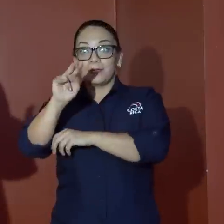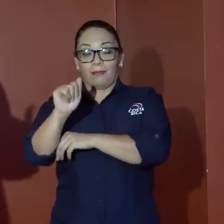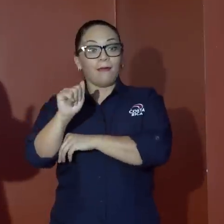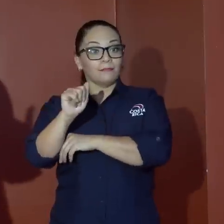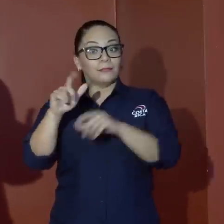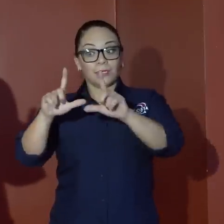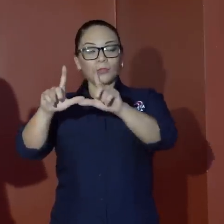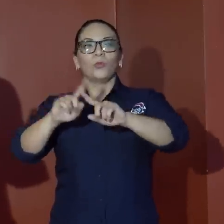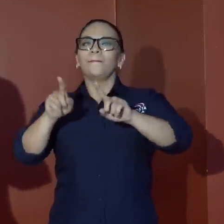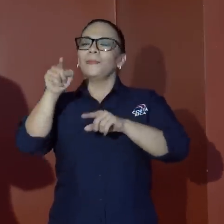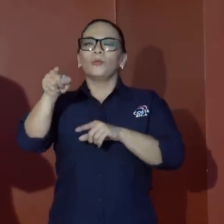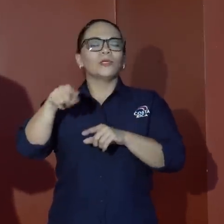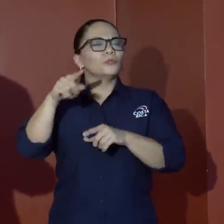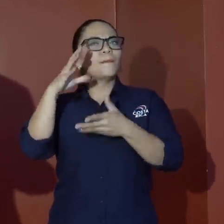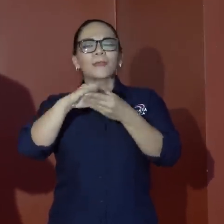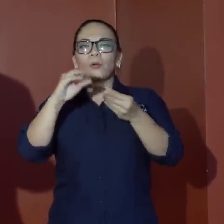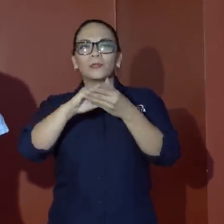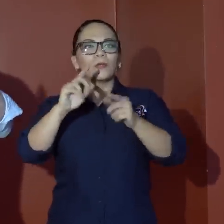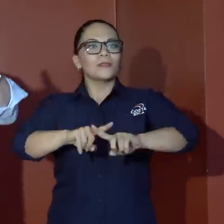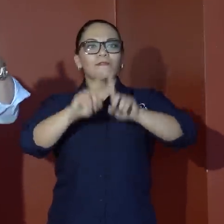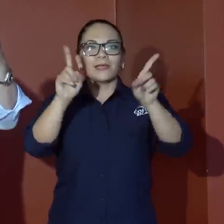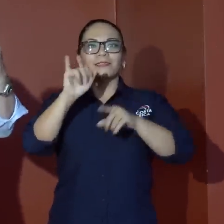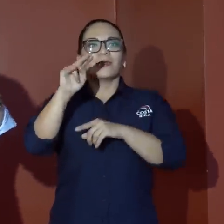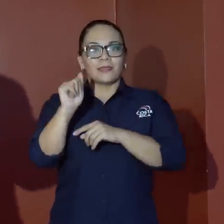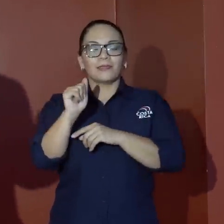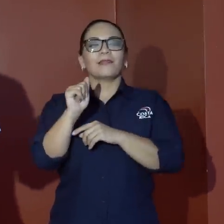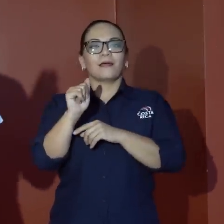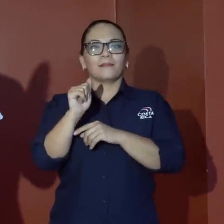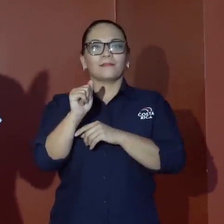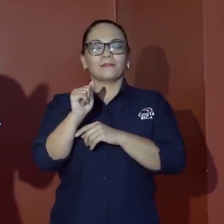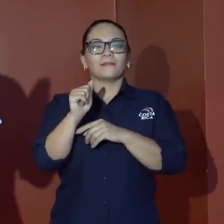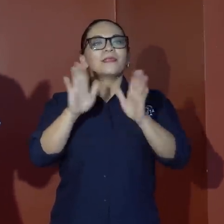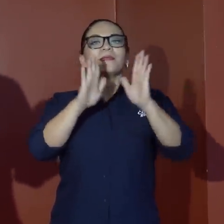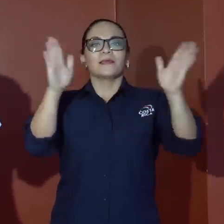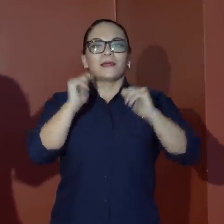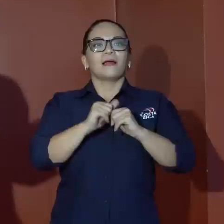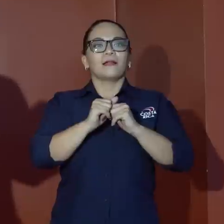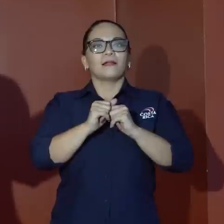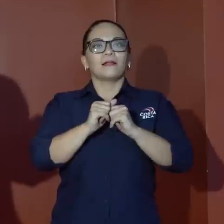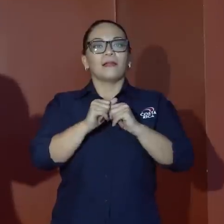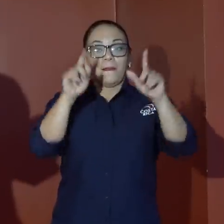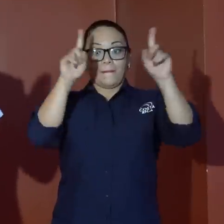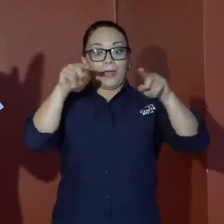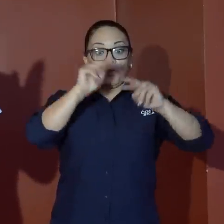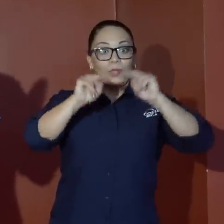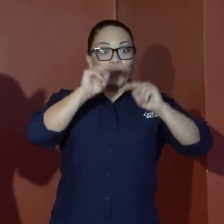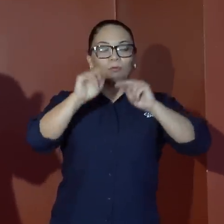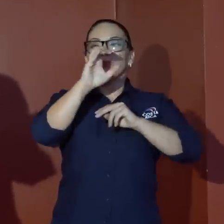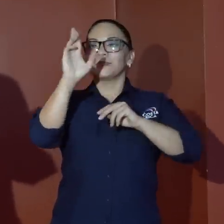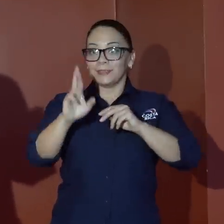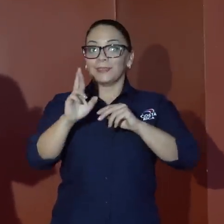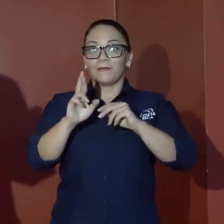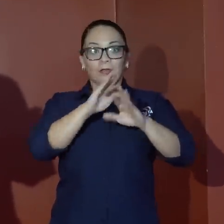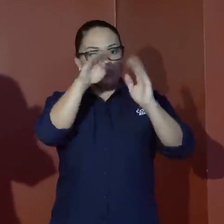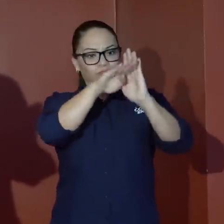me contaron la gran diferencia que el INA y que en general el marco de negocios de Costa Rica está